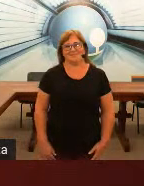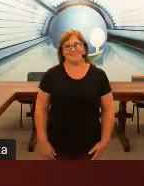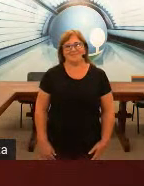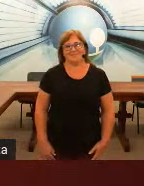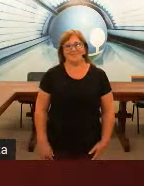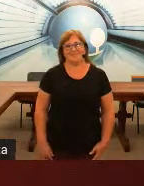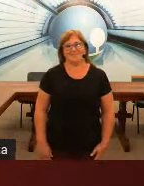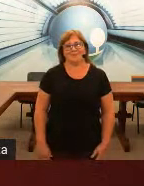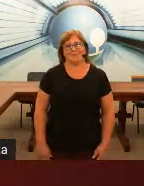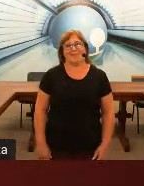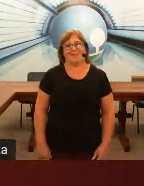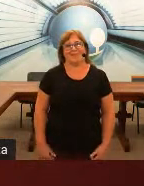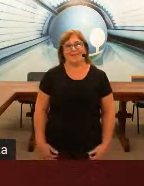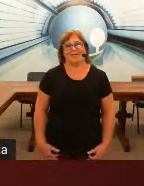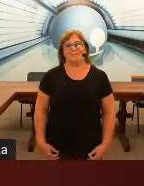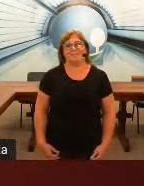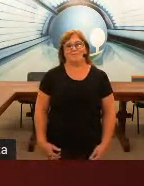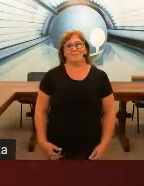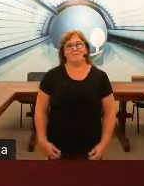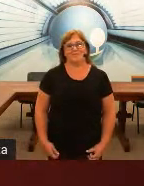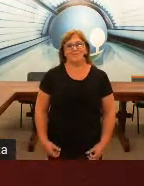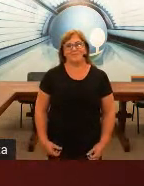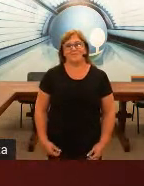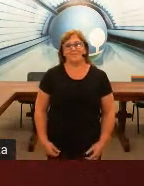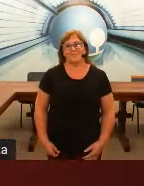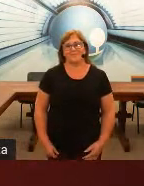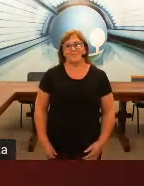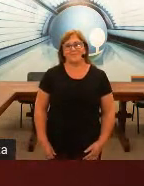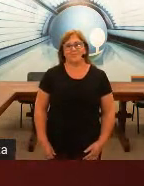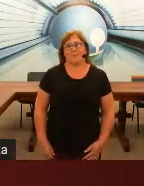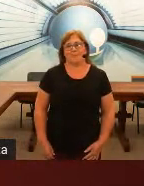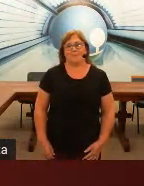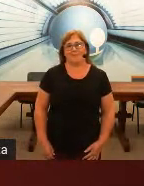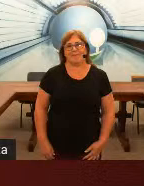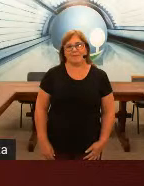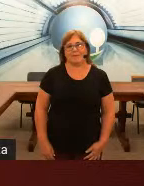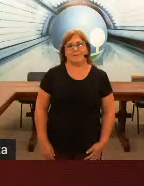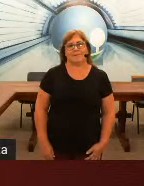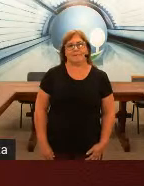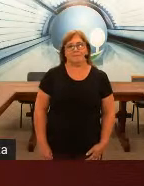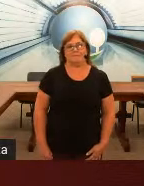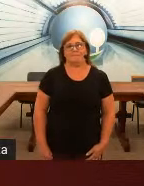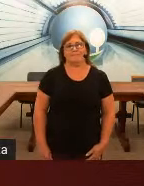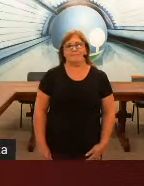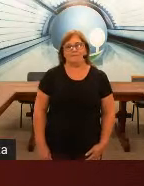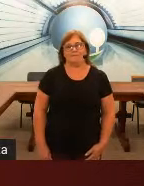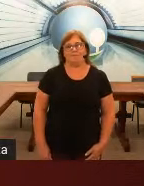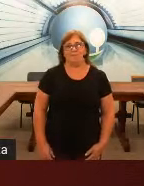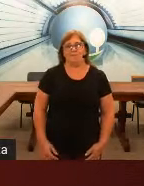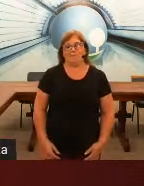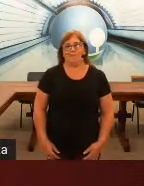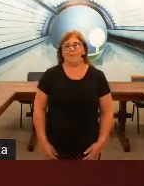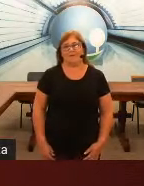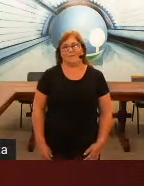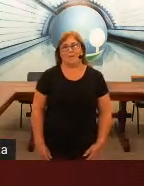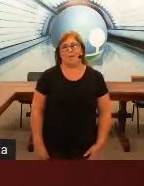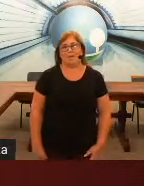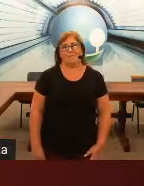inclusão da pessoa surda, a gente sempre pensa na questão da comunicação, não é mesmo? E como assim